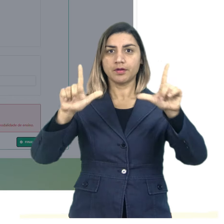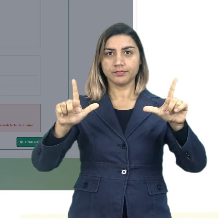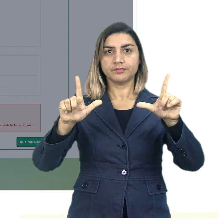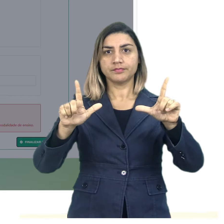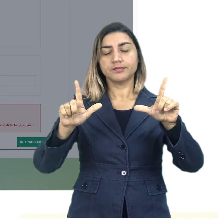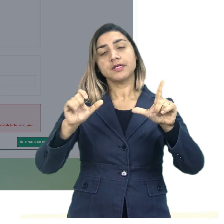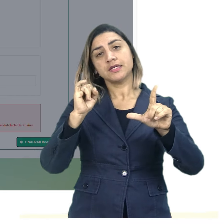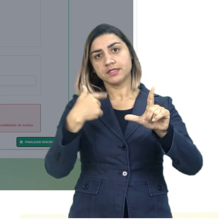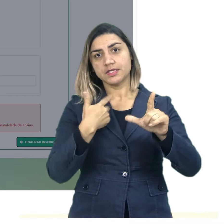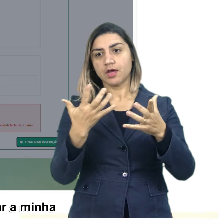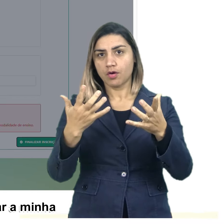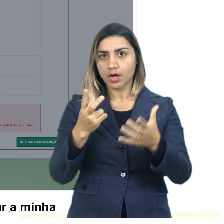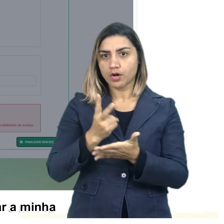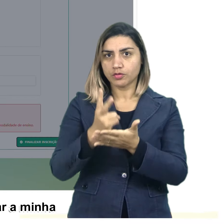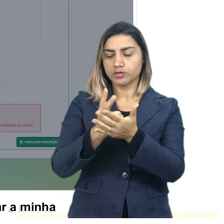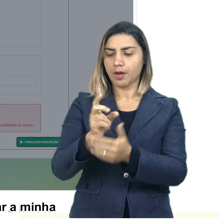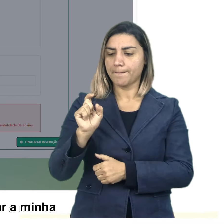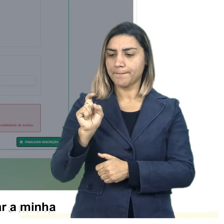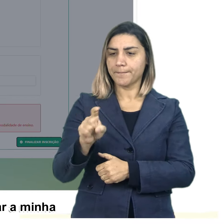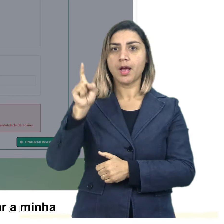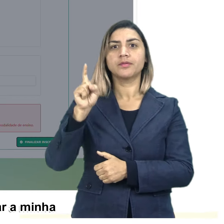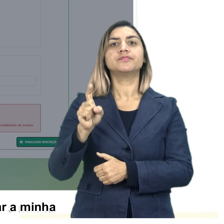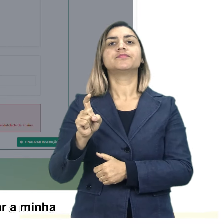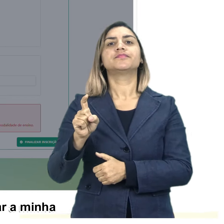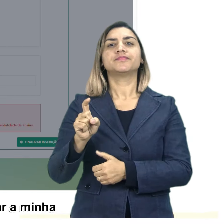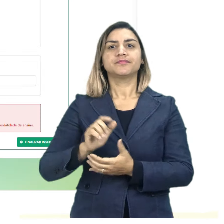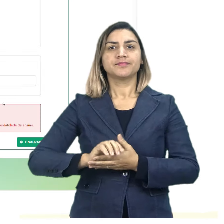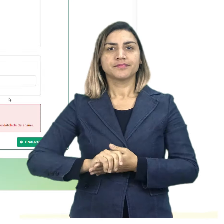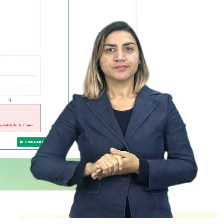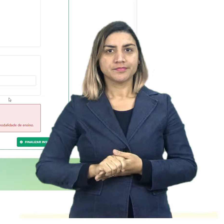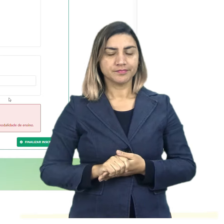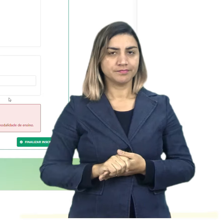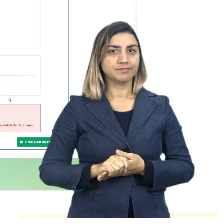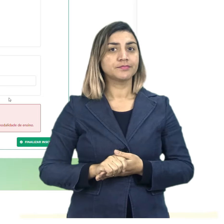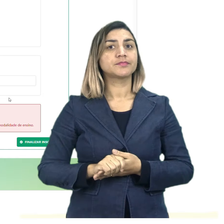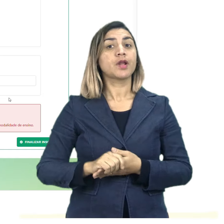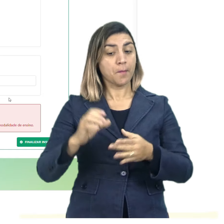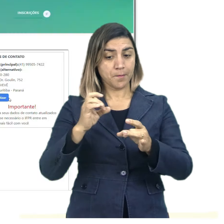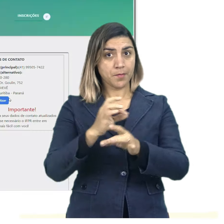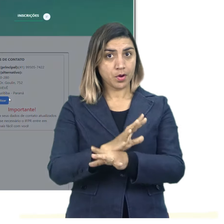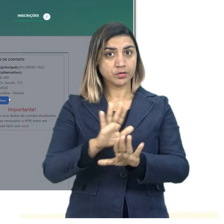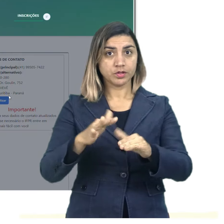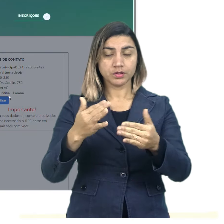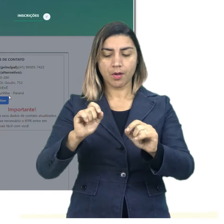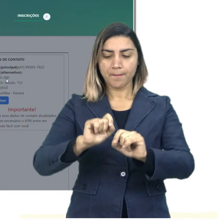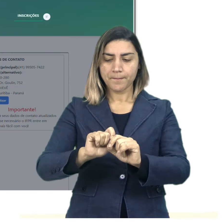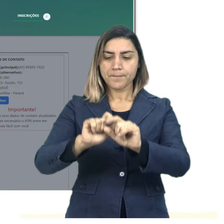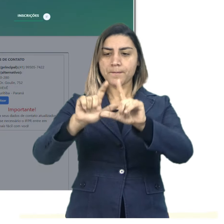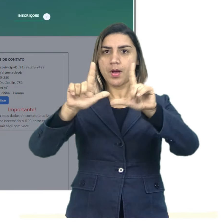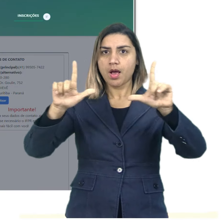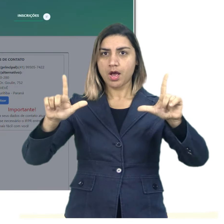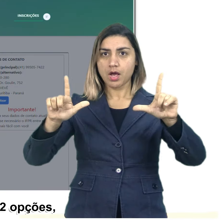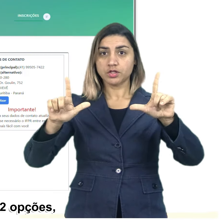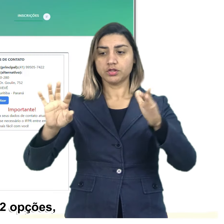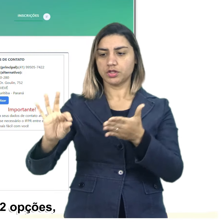Ele aparece essa janela se eu desejo continuar e confirmar a minha inscrição. Feito